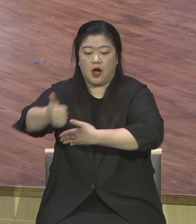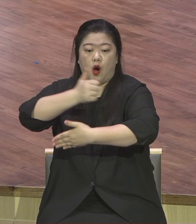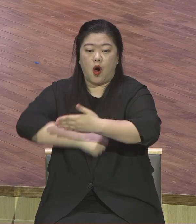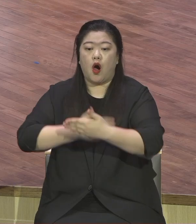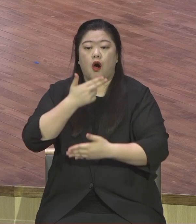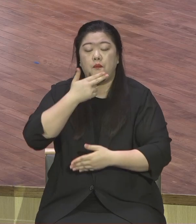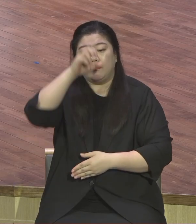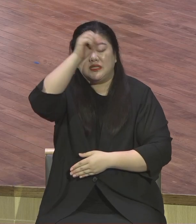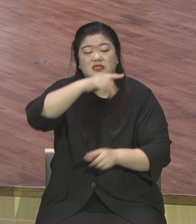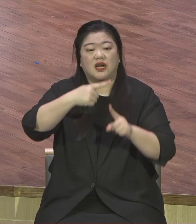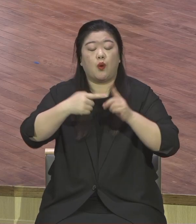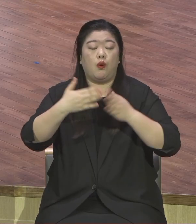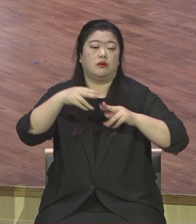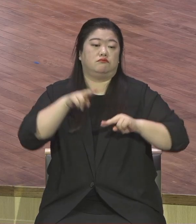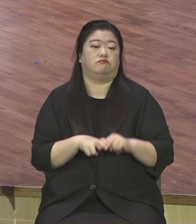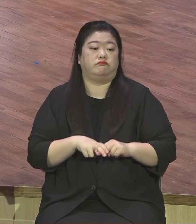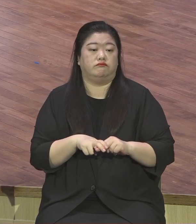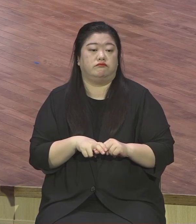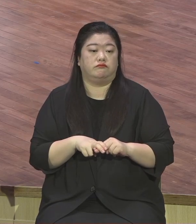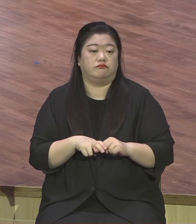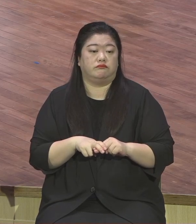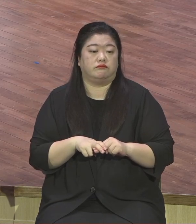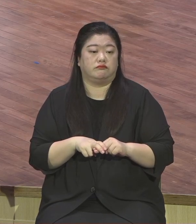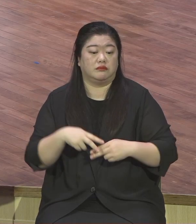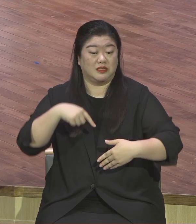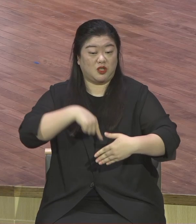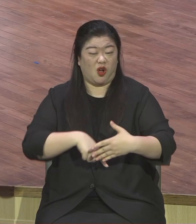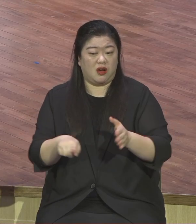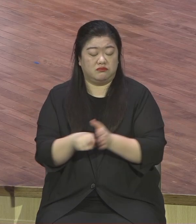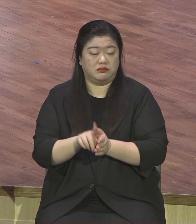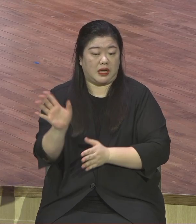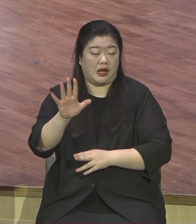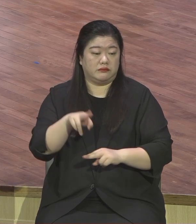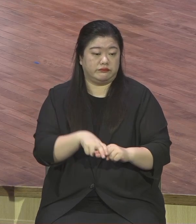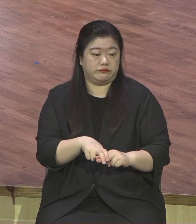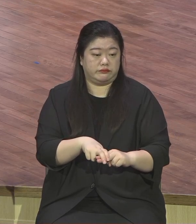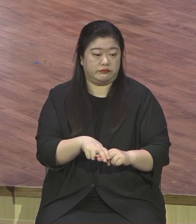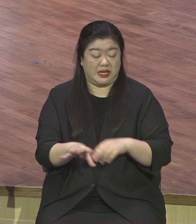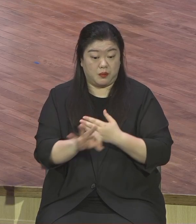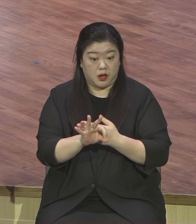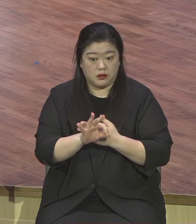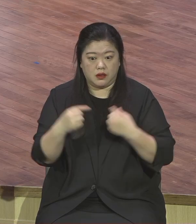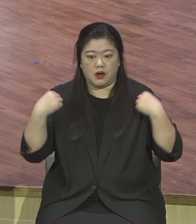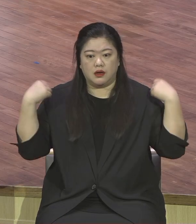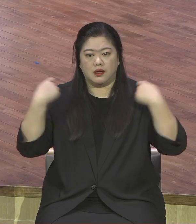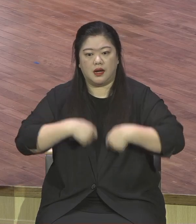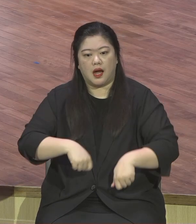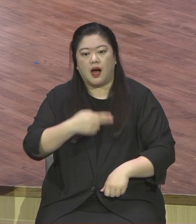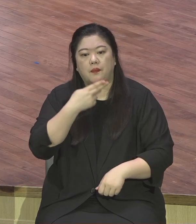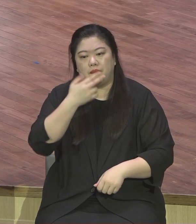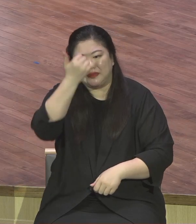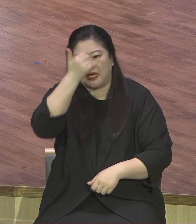이상도 없고 아무런 감각도 없고 아무 느낌도 없는게 정상이에요 느낌 오는게 좀 몸이 이상한 사람 이 사람